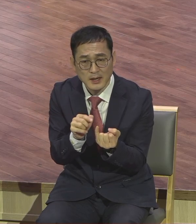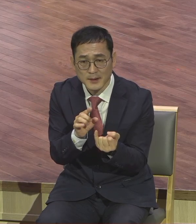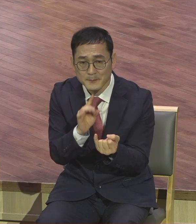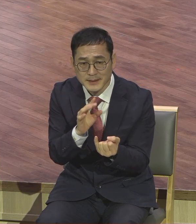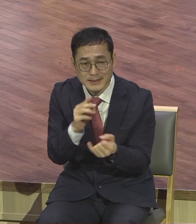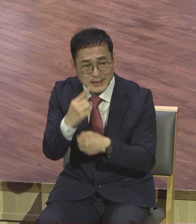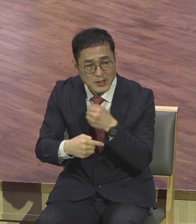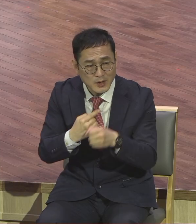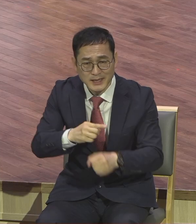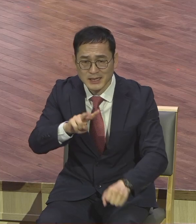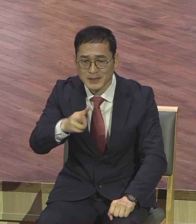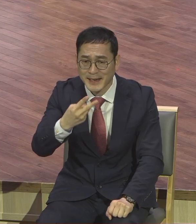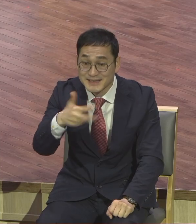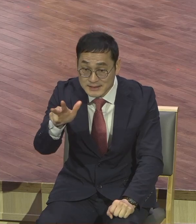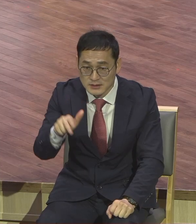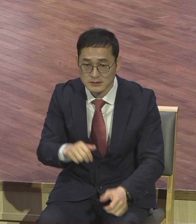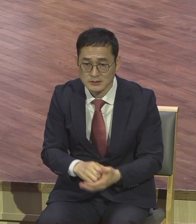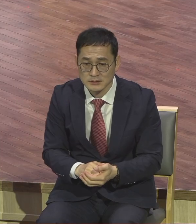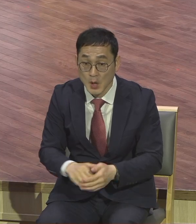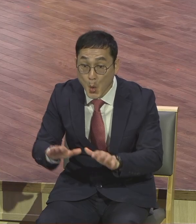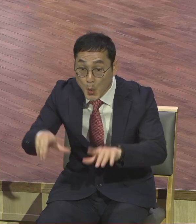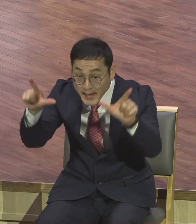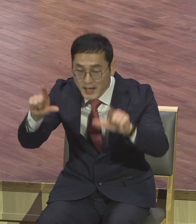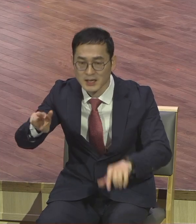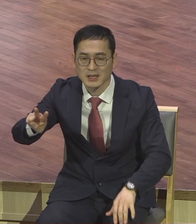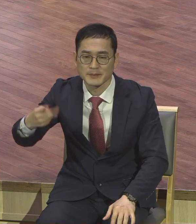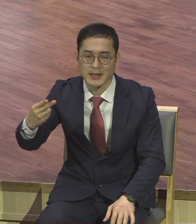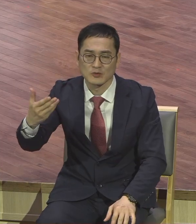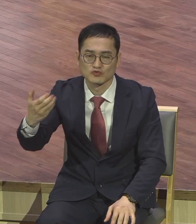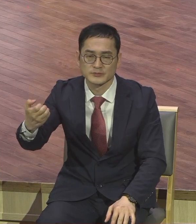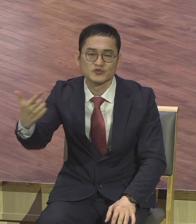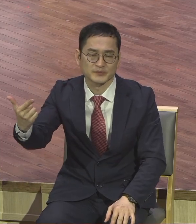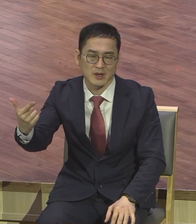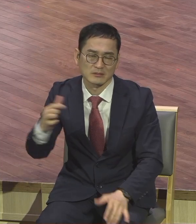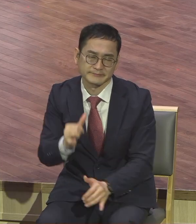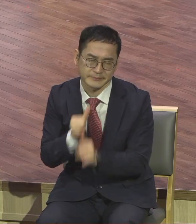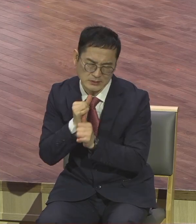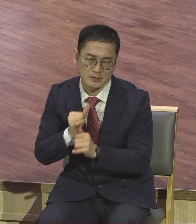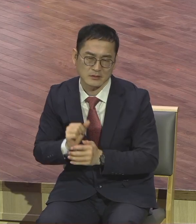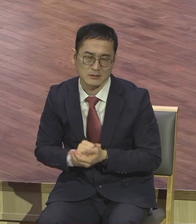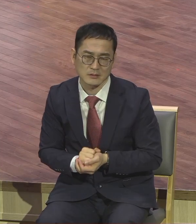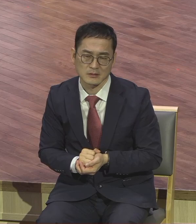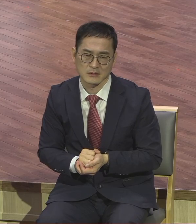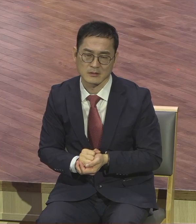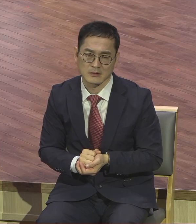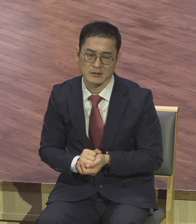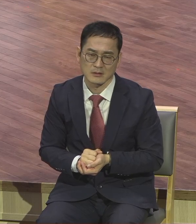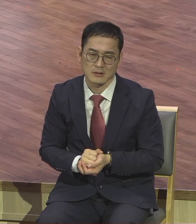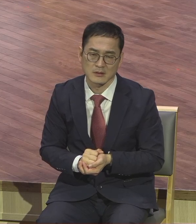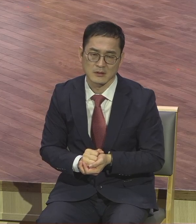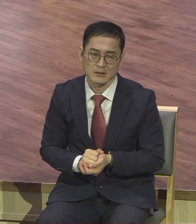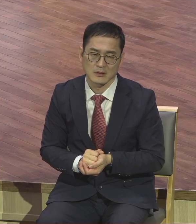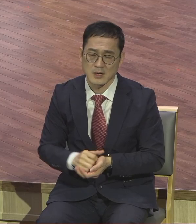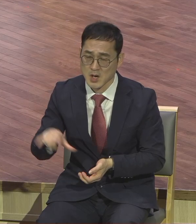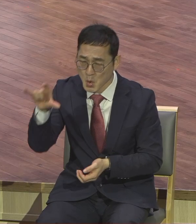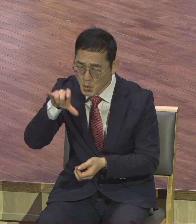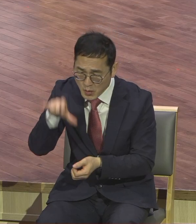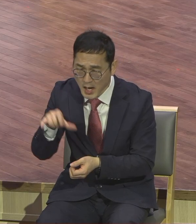296명이에요. 그렇게 사람들이 살기가, 또 코로나로 인해가 그런 것도